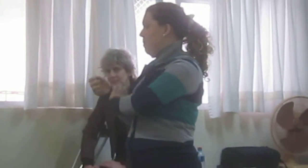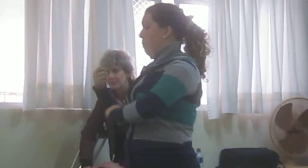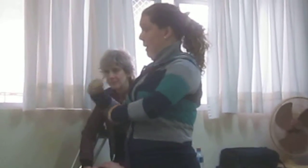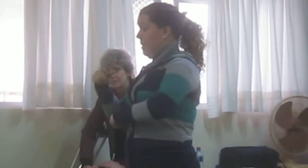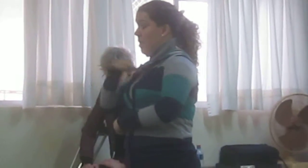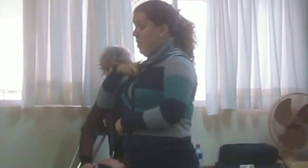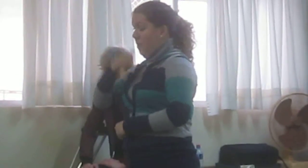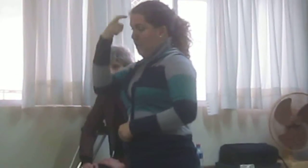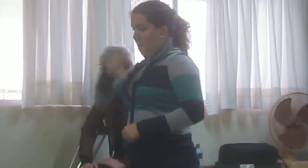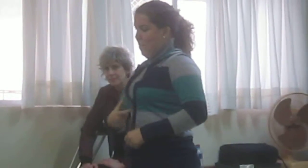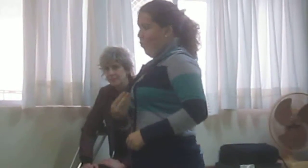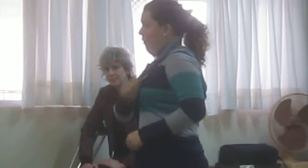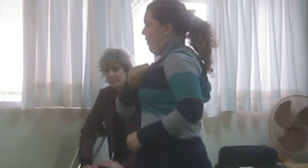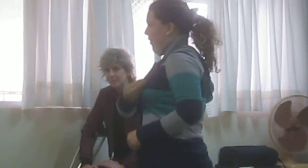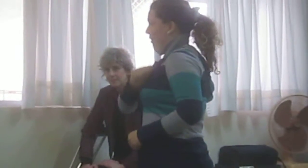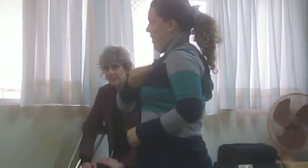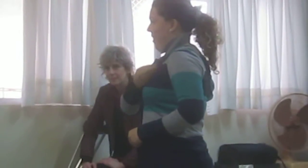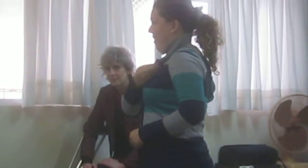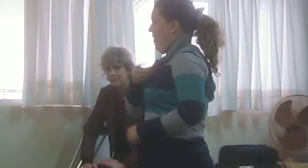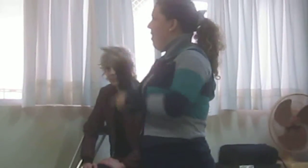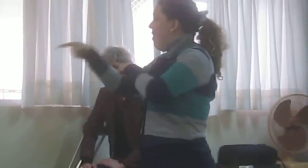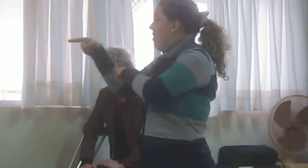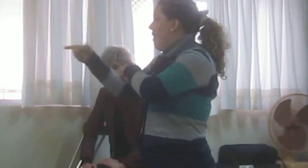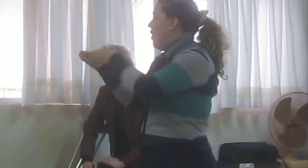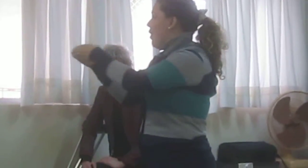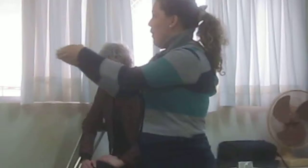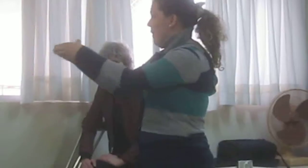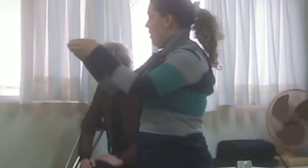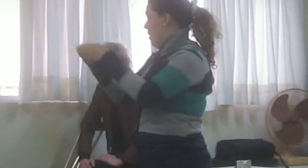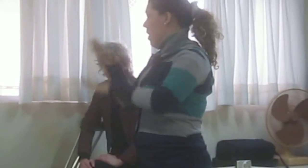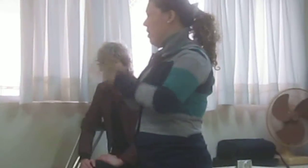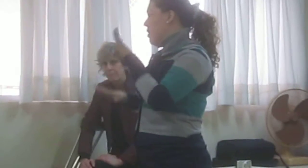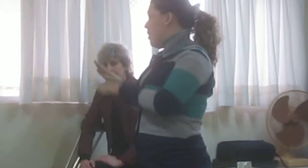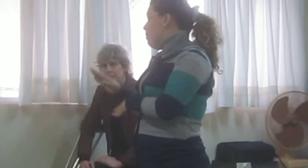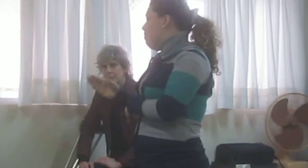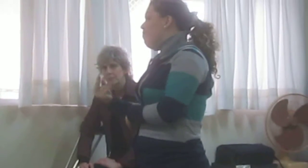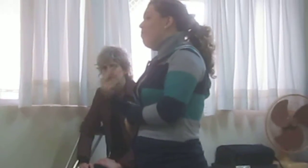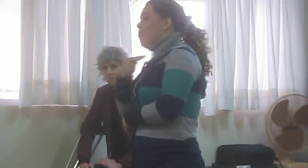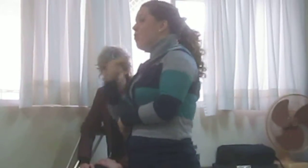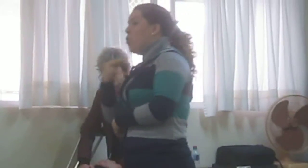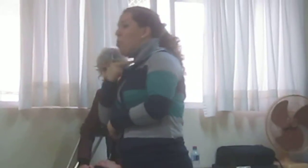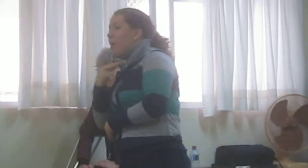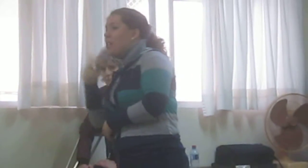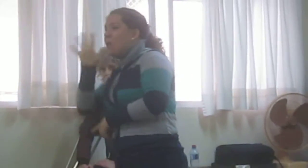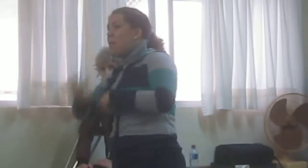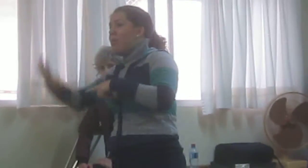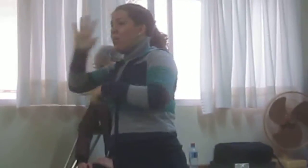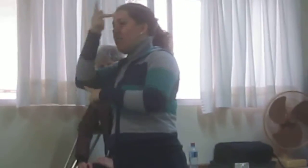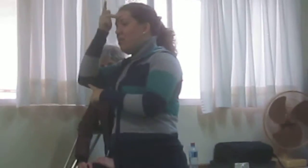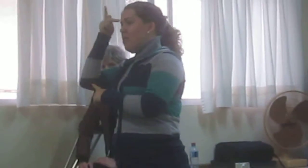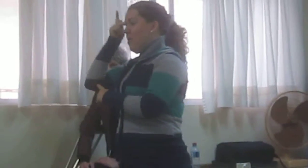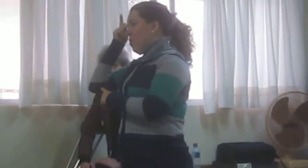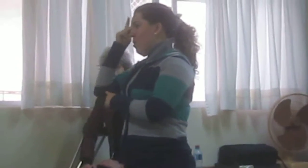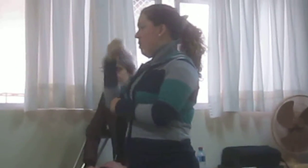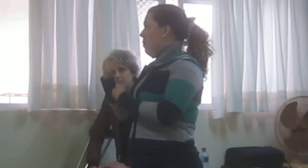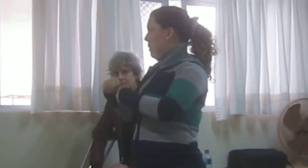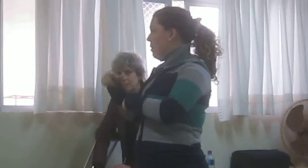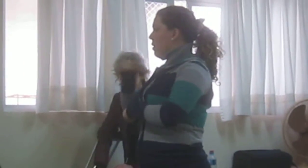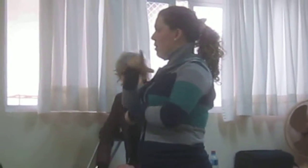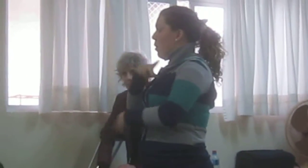pessoa lá não é viável, mas de repente, algo que ele pudesse realmente, puxa, entrar